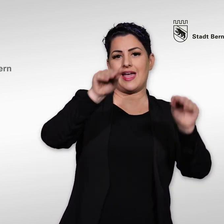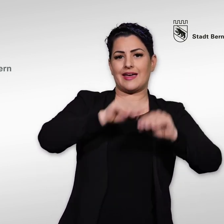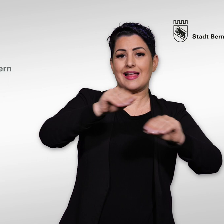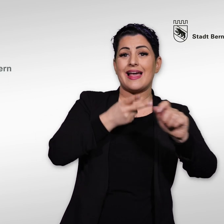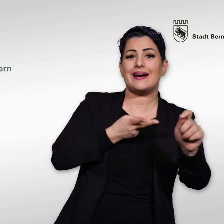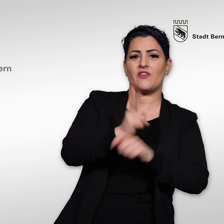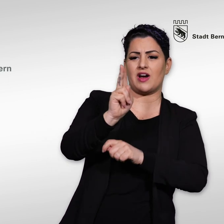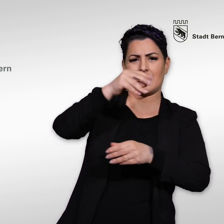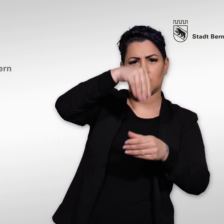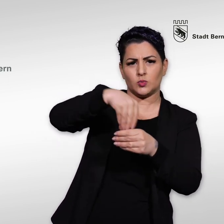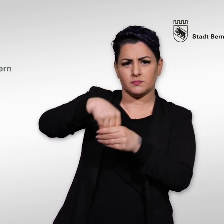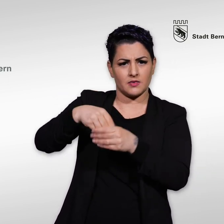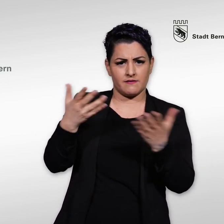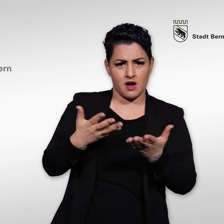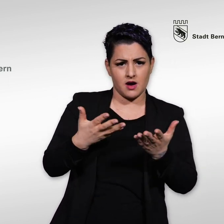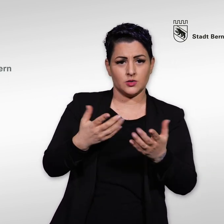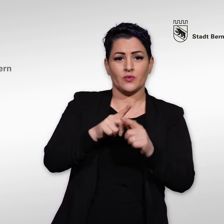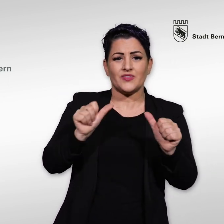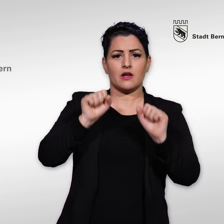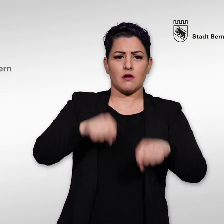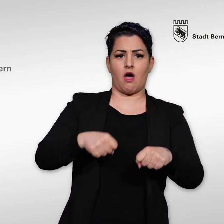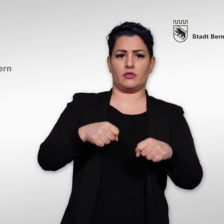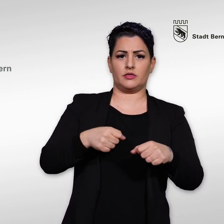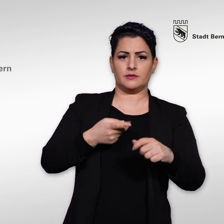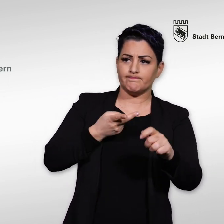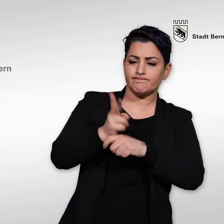Danach wird erklärt, was ein Referendum ist und wie Sie dieses lancieren.